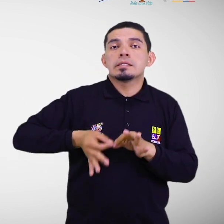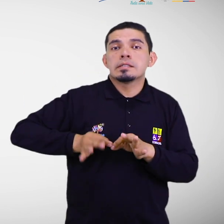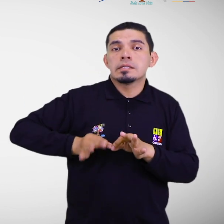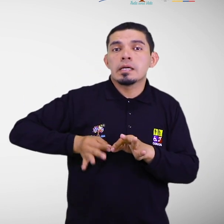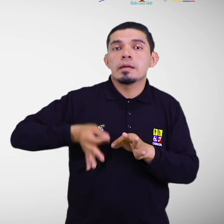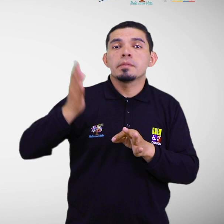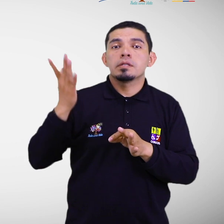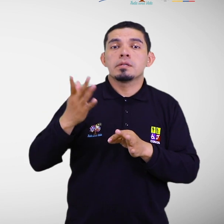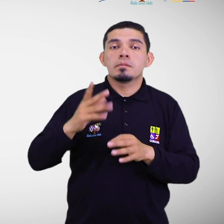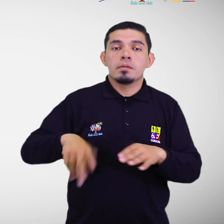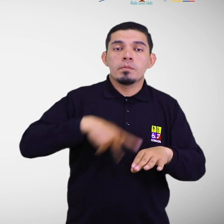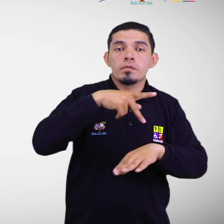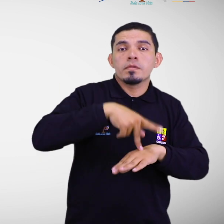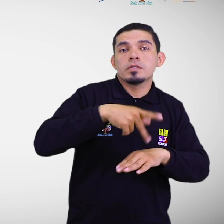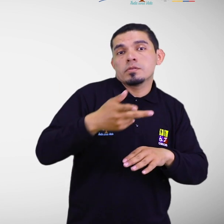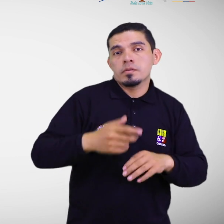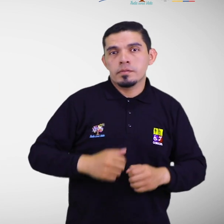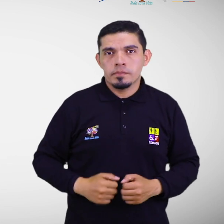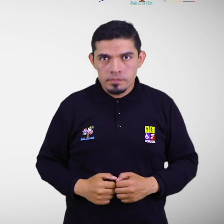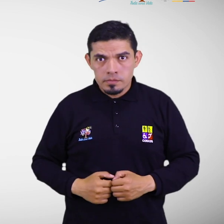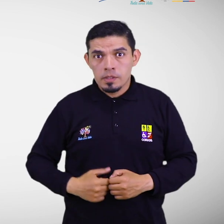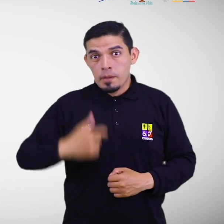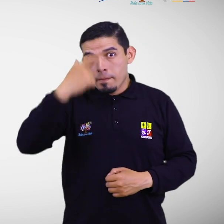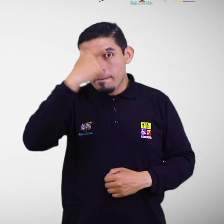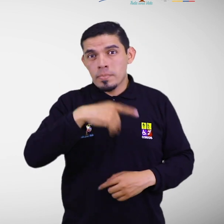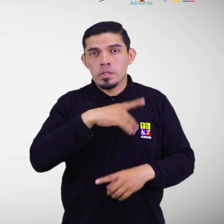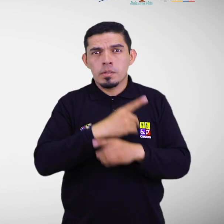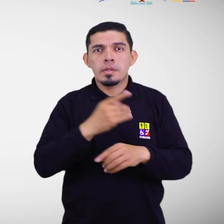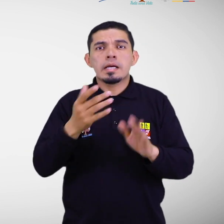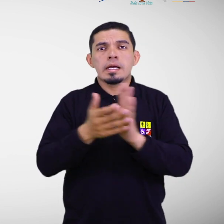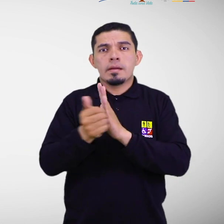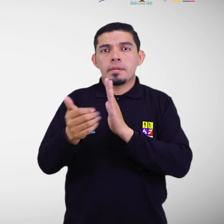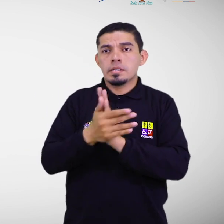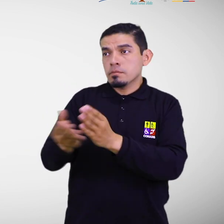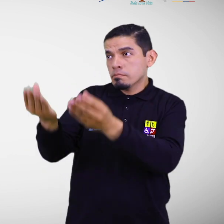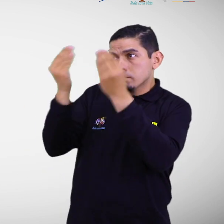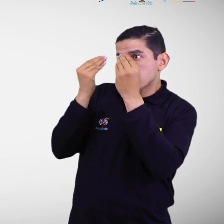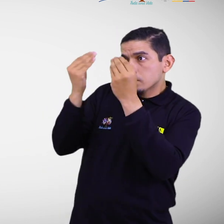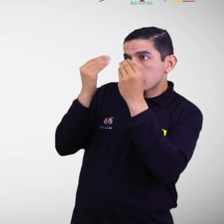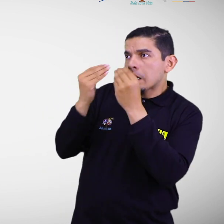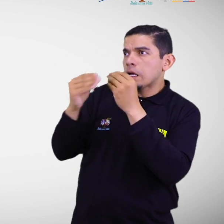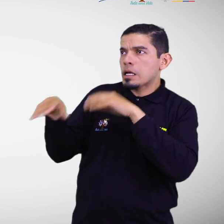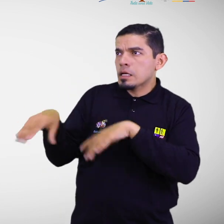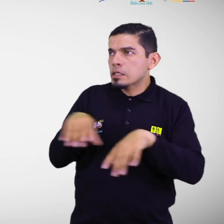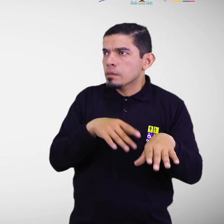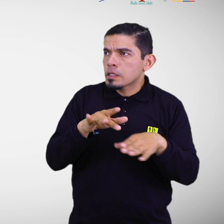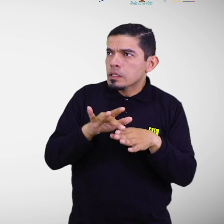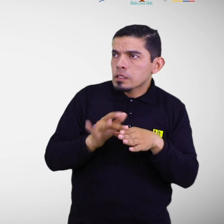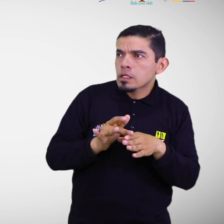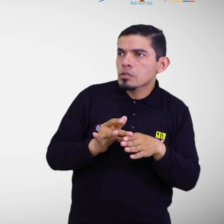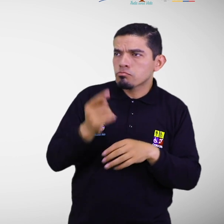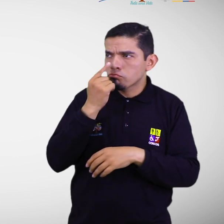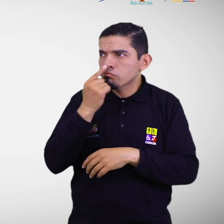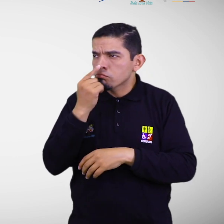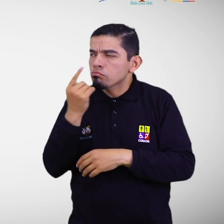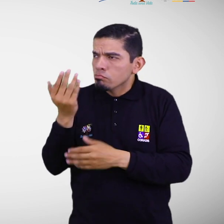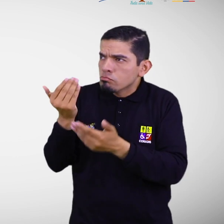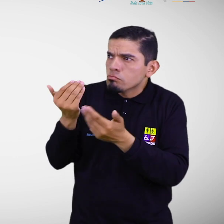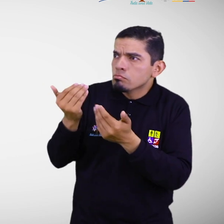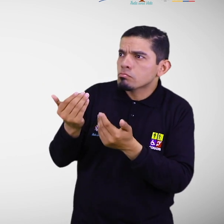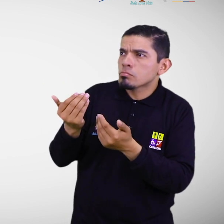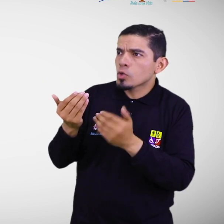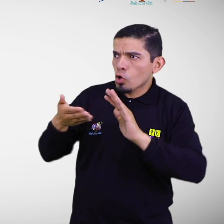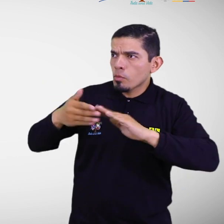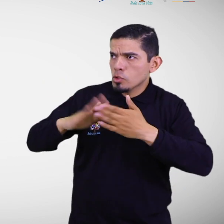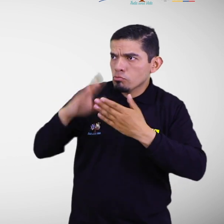Especialistas. Personas con discapacidad capacitadas en la temática de gestión de riesgos interesadas de formar parte de las